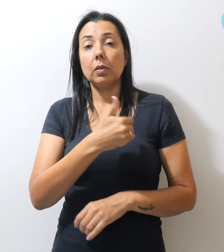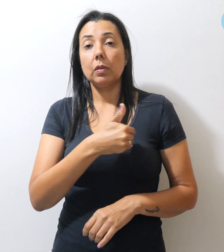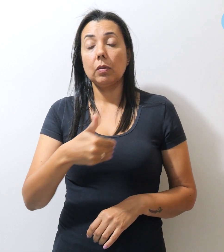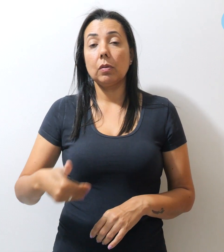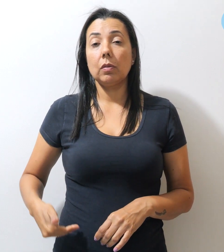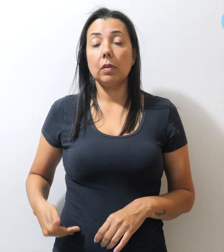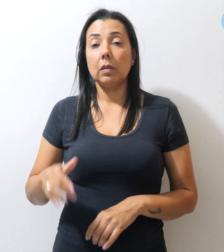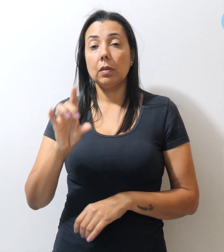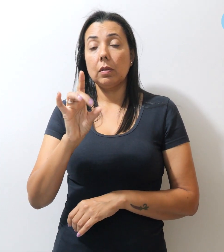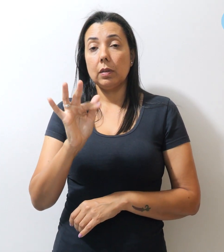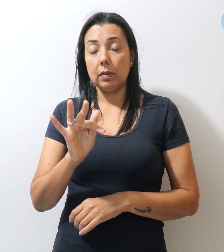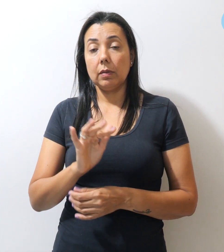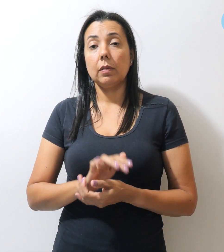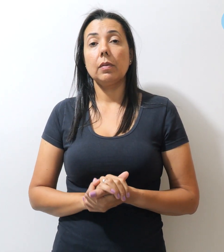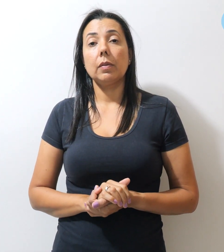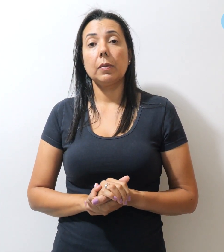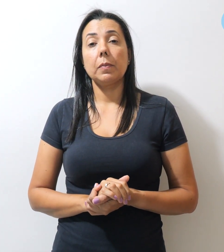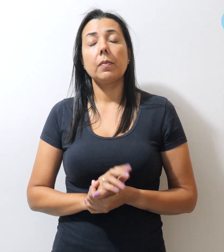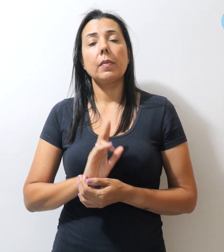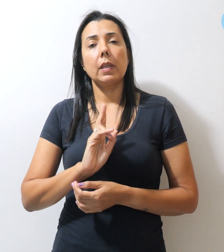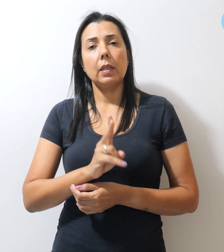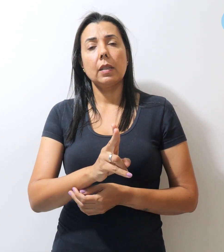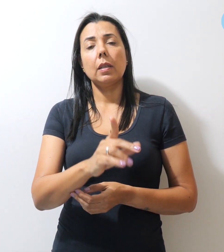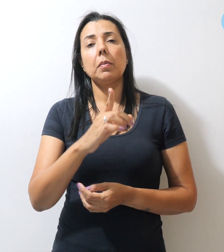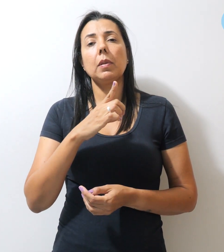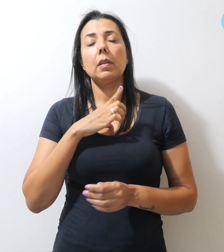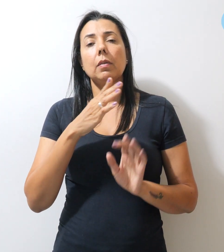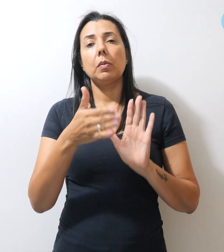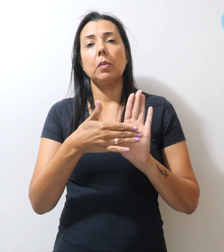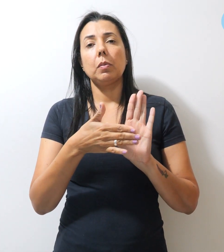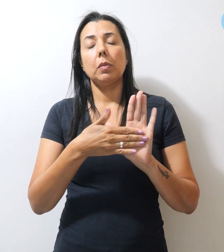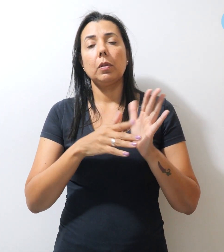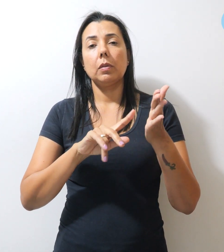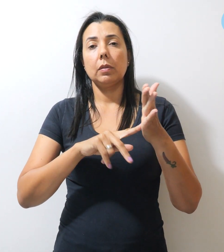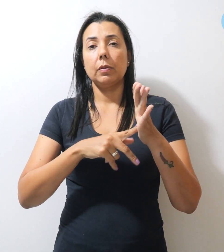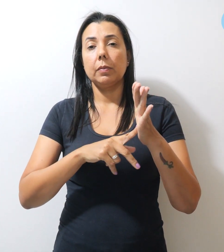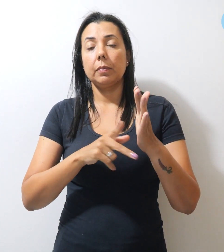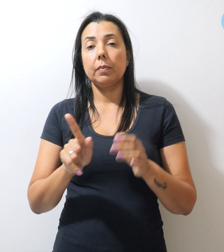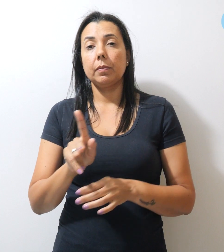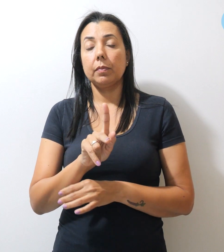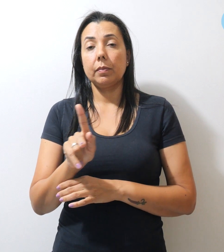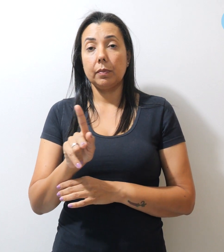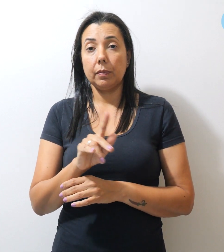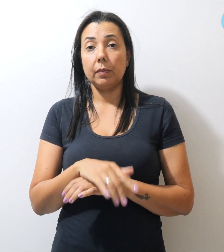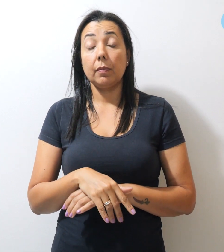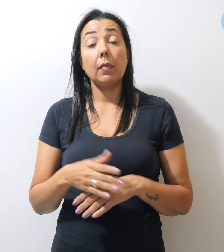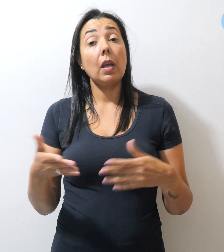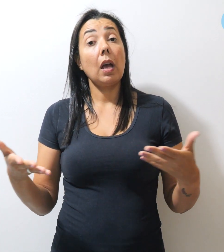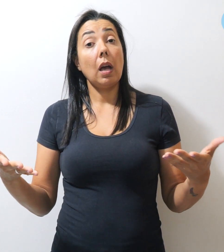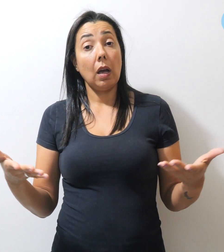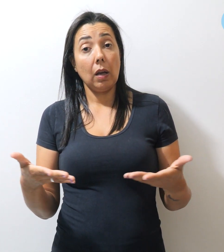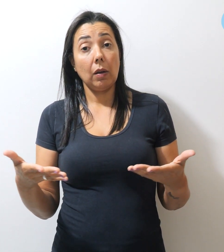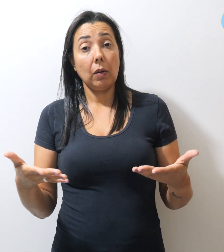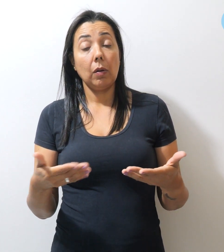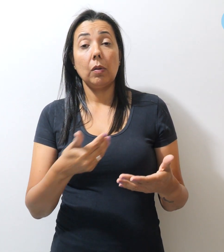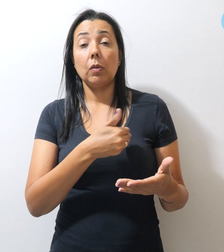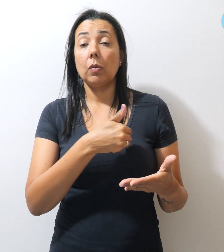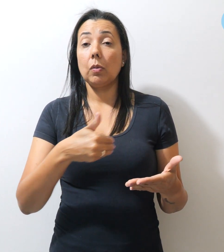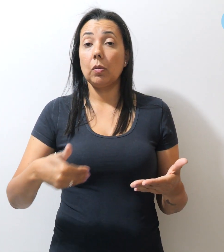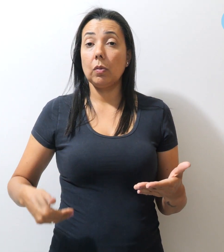Distrito Federal sempre esteve na pauta do SimproDF. Atualmente, o governo que está